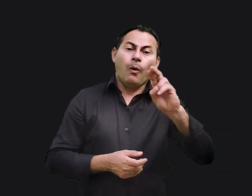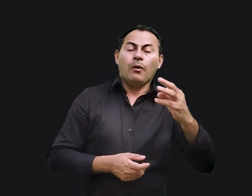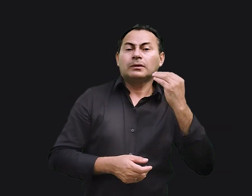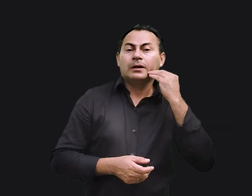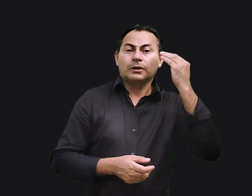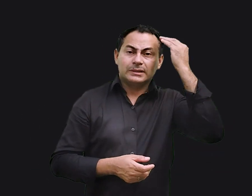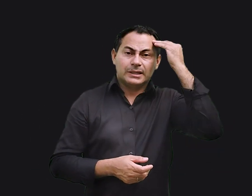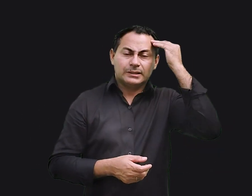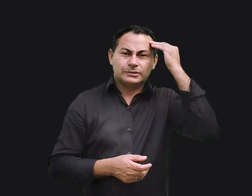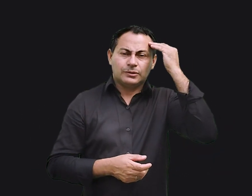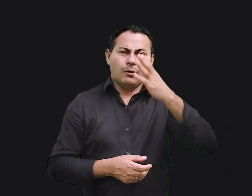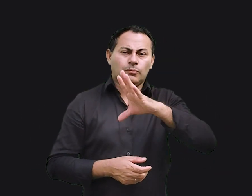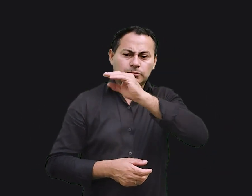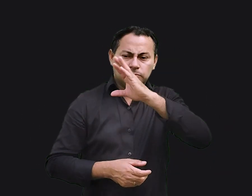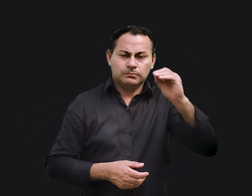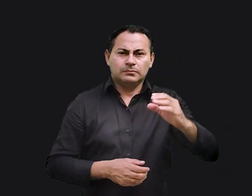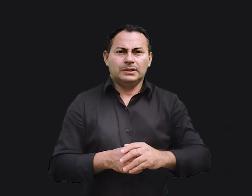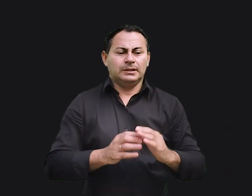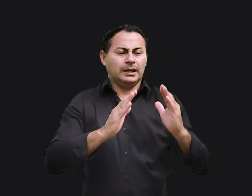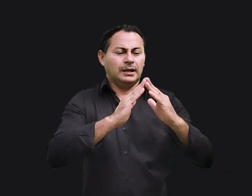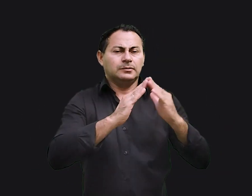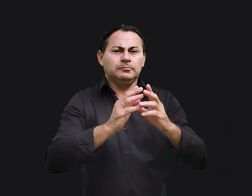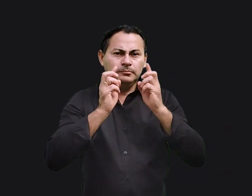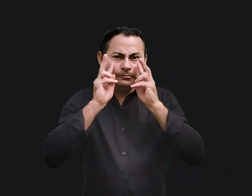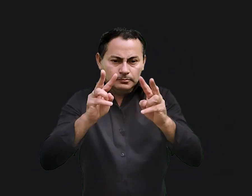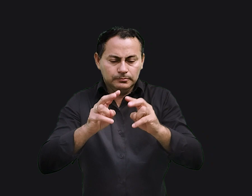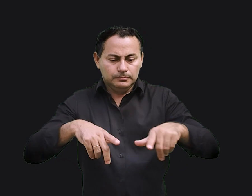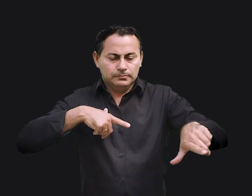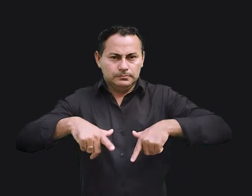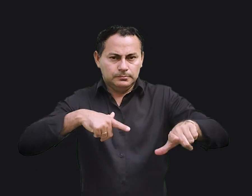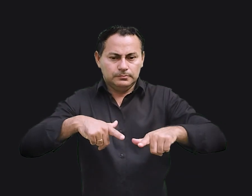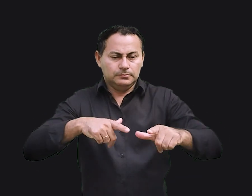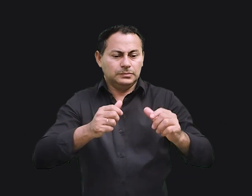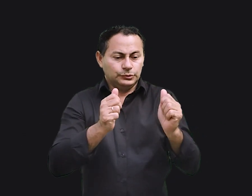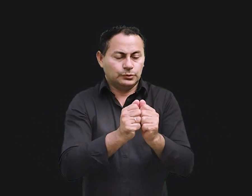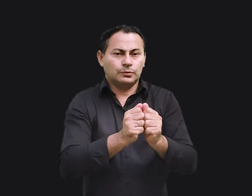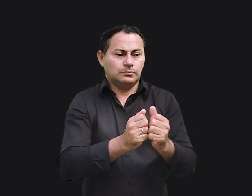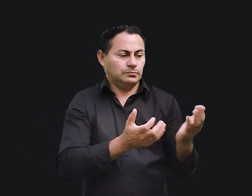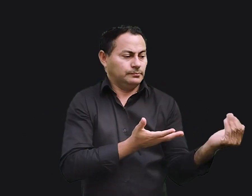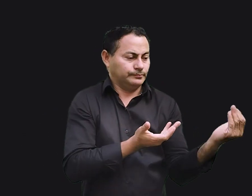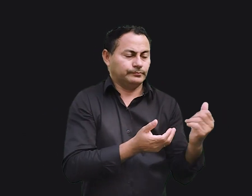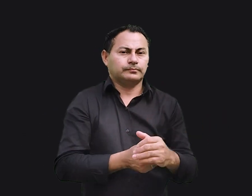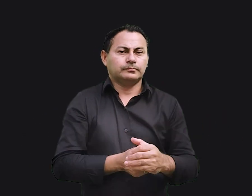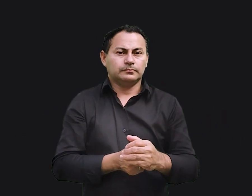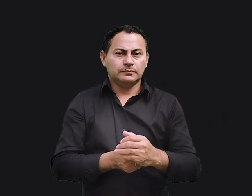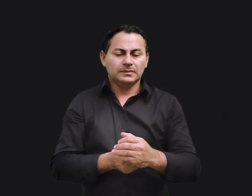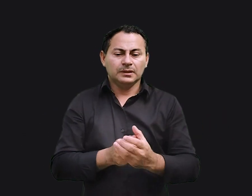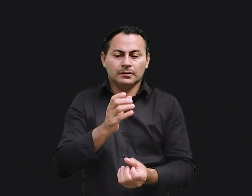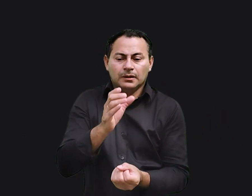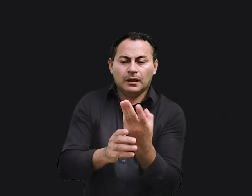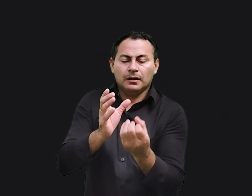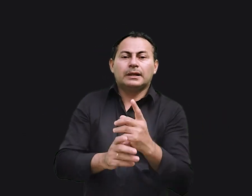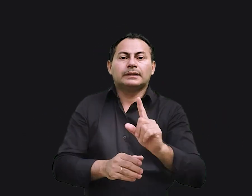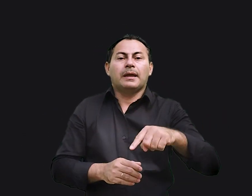adolescentes em casa, preste atenção neste princípio. Quando trabalhamos com os jovens, os frutos vêm mais tarde.